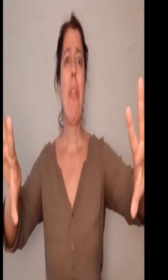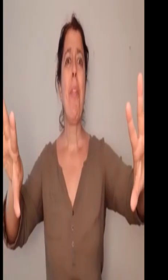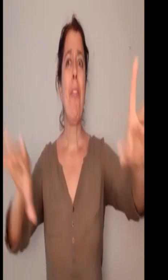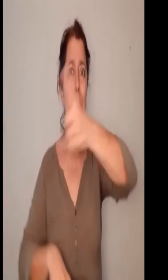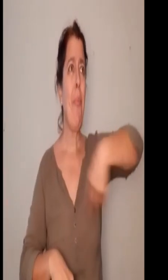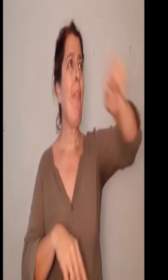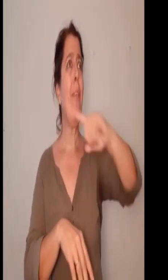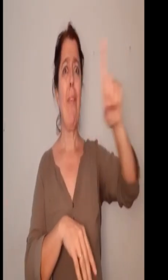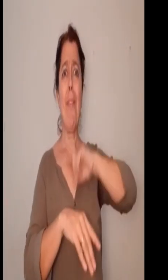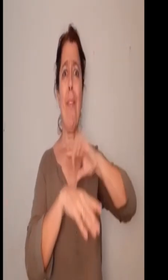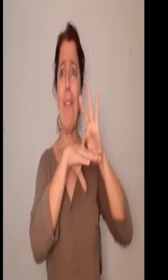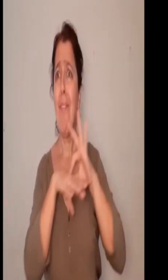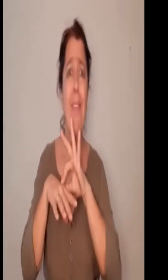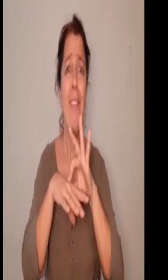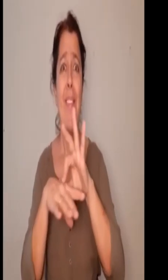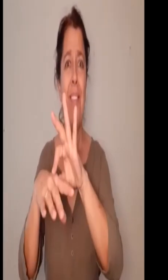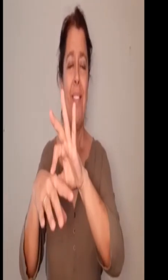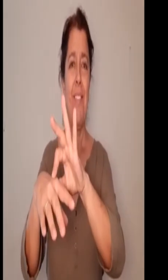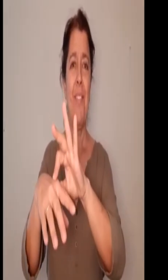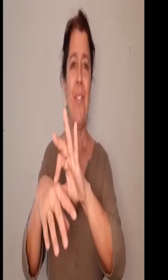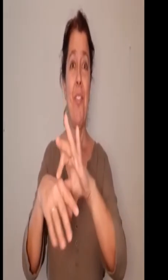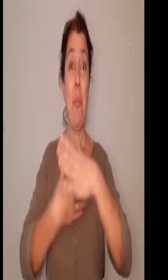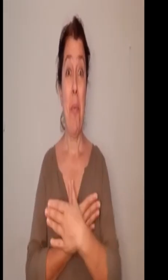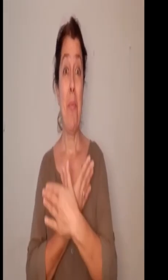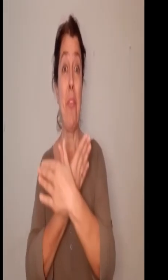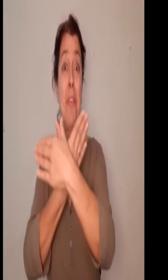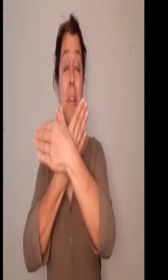cambió ¡Sí llegará!